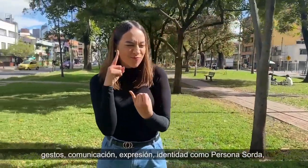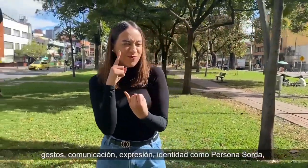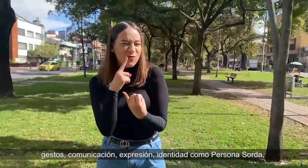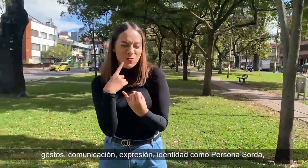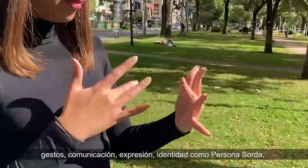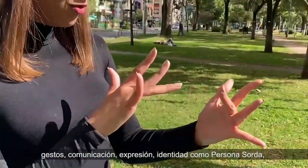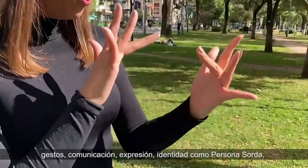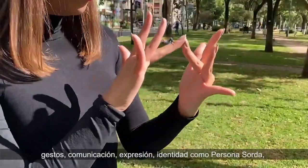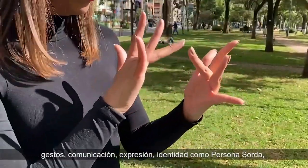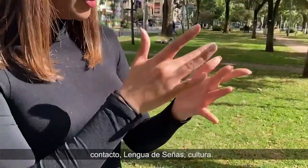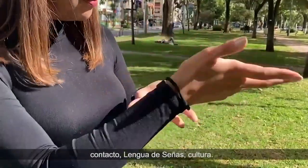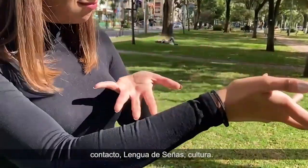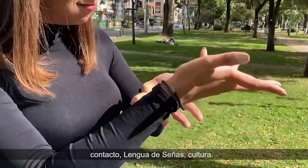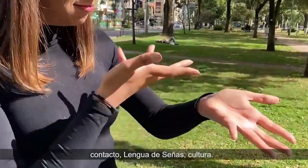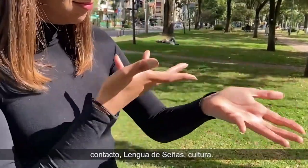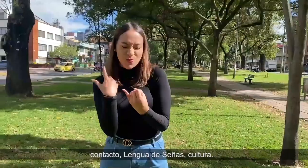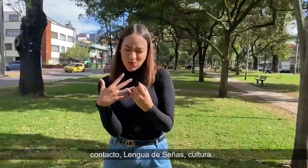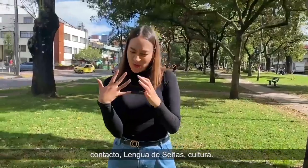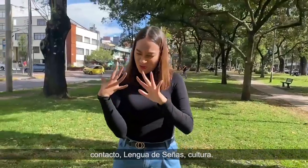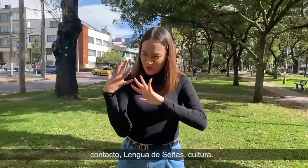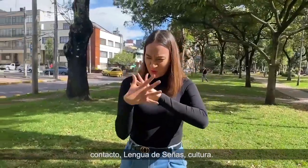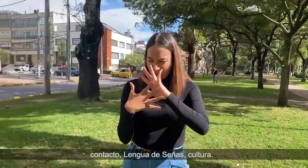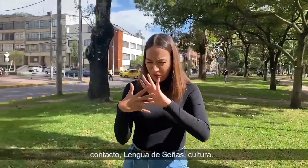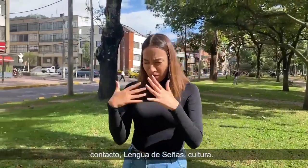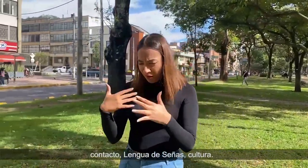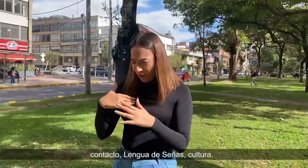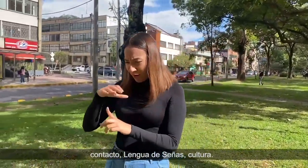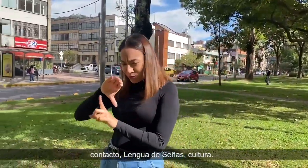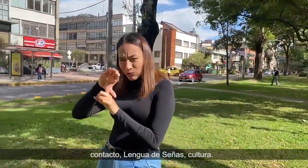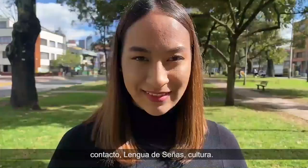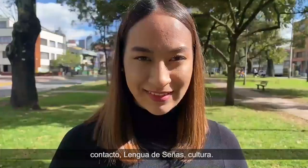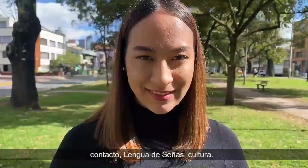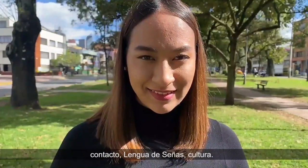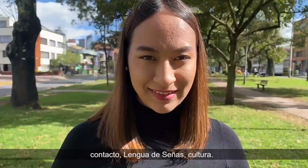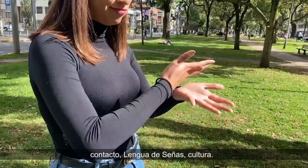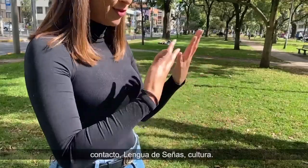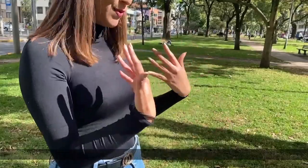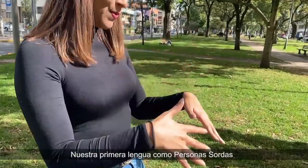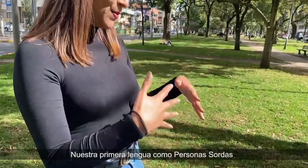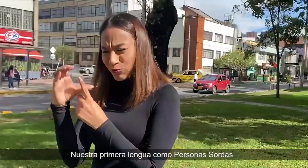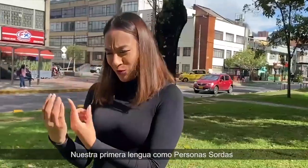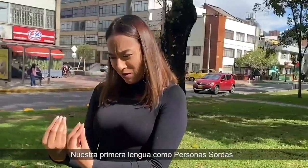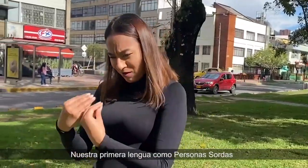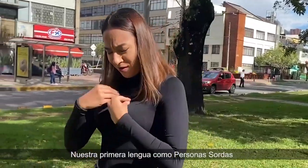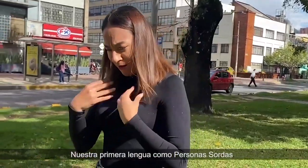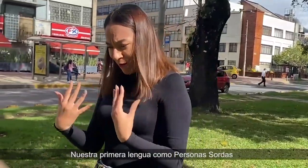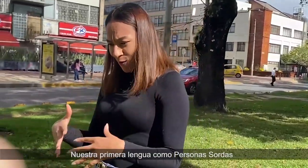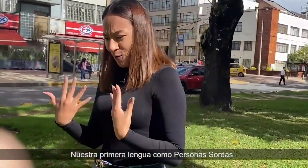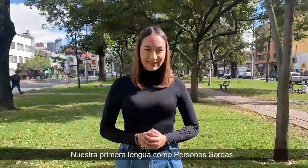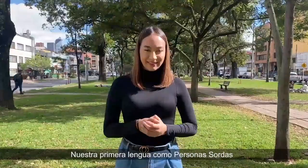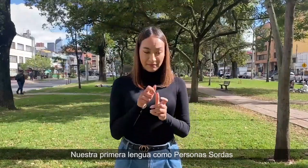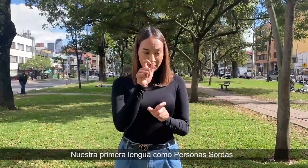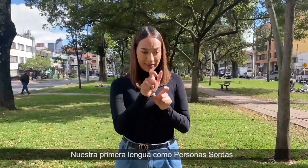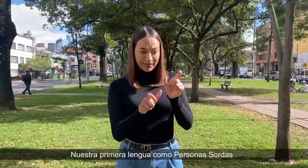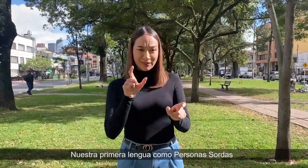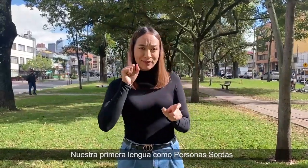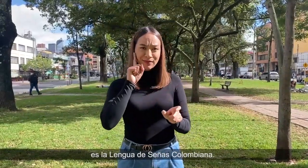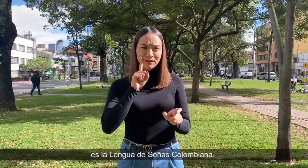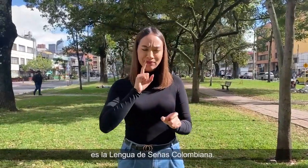como persona sorda, contacto, lengua de señas, cultura. Nuestra primera lengua como personas sordas es la